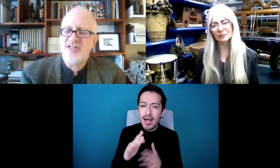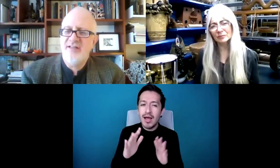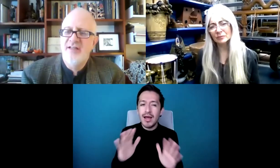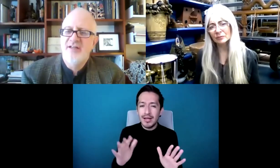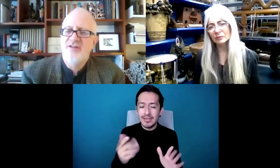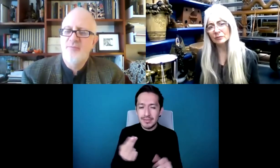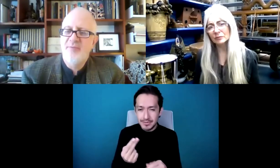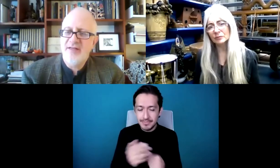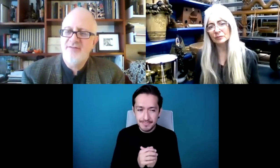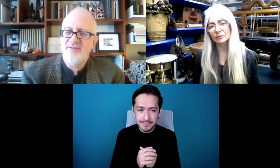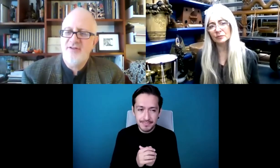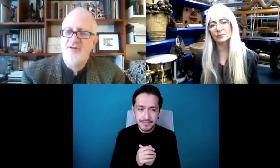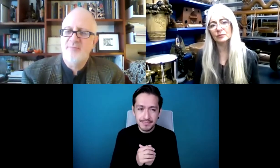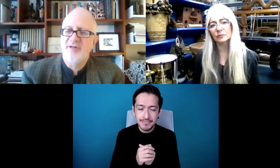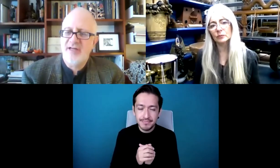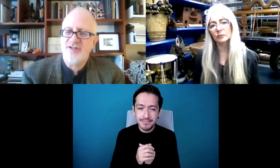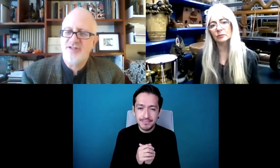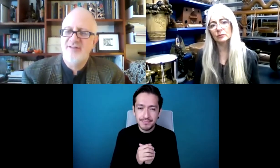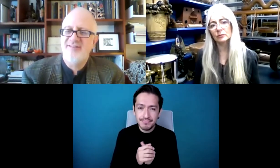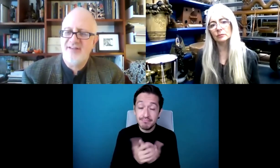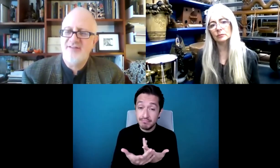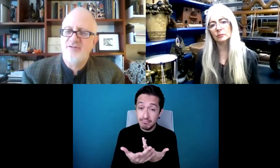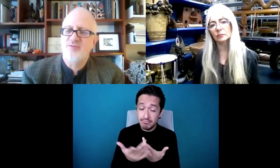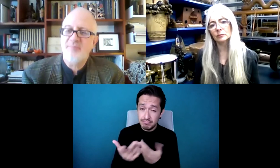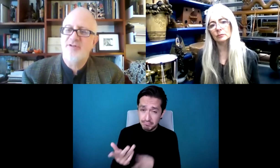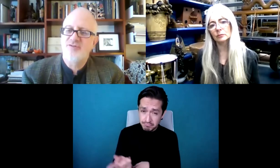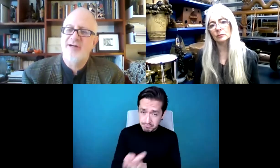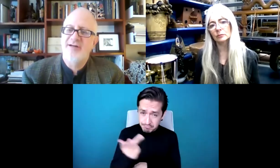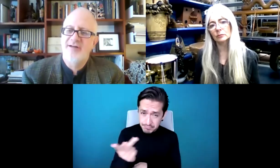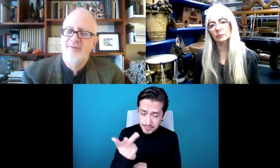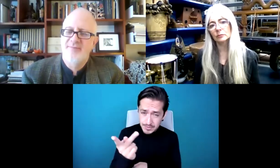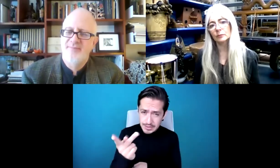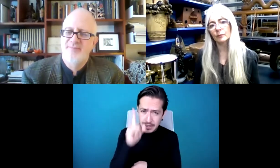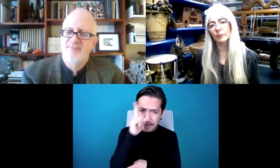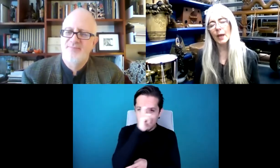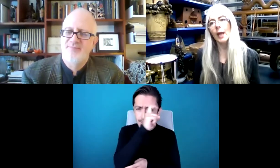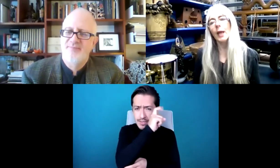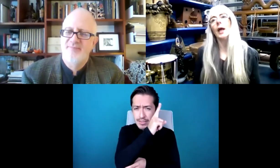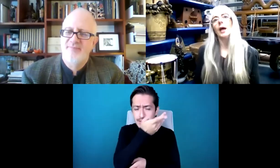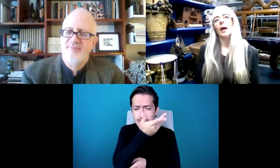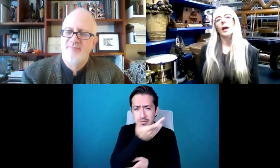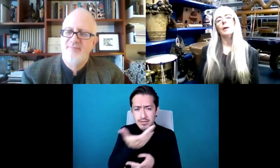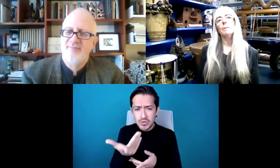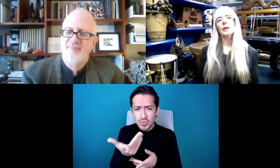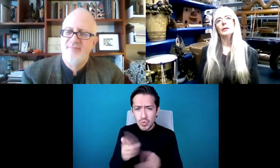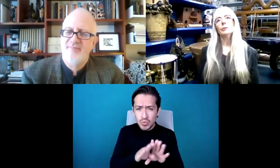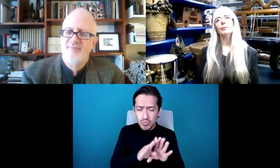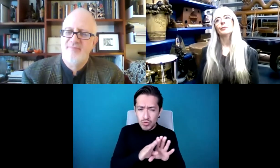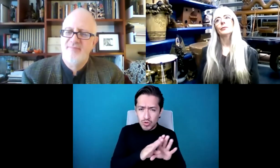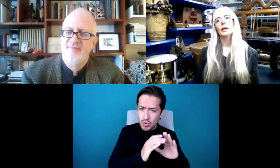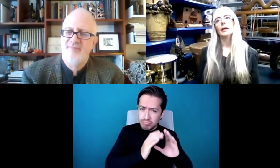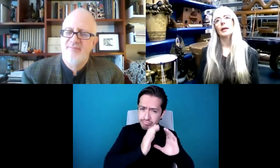frente de la orquesta. ¿Ha sido difícil o retador construir un repertorio centrado en